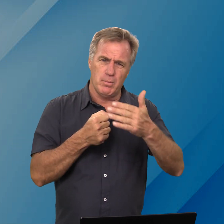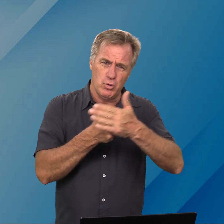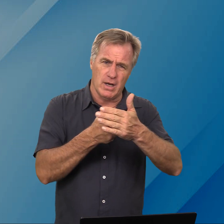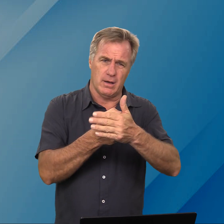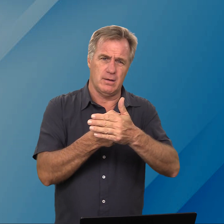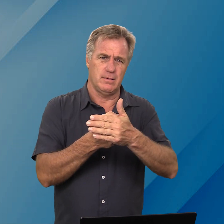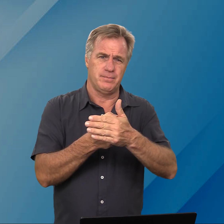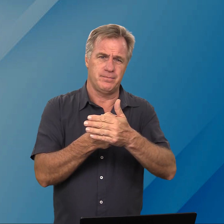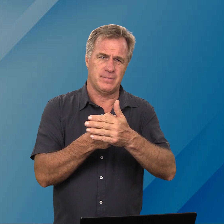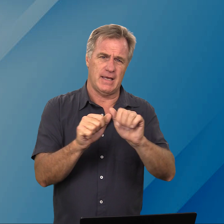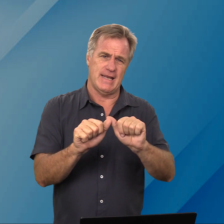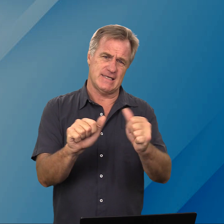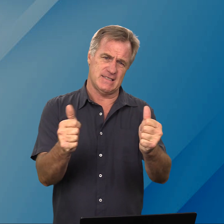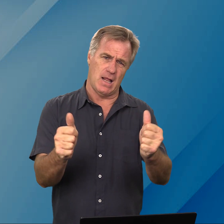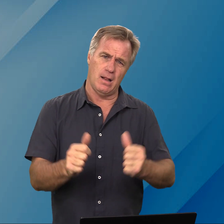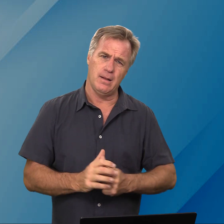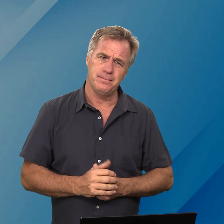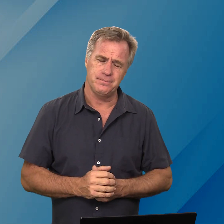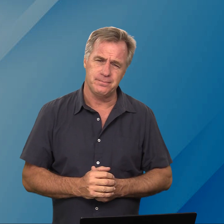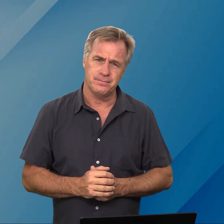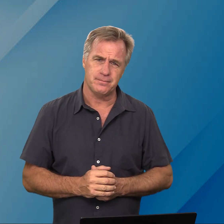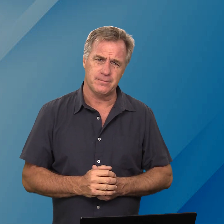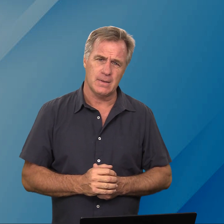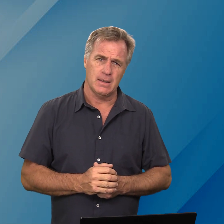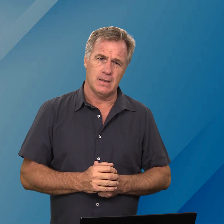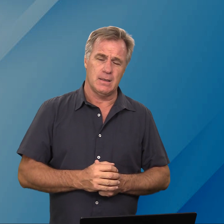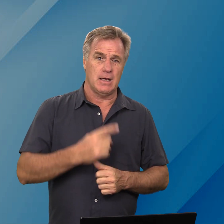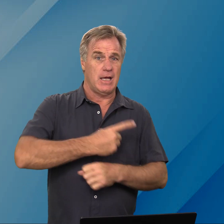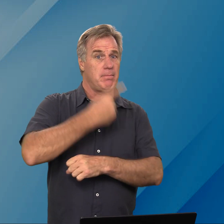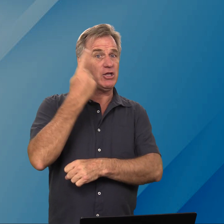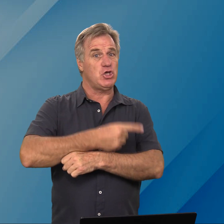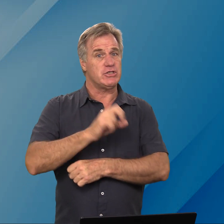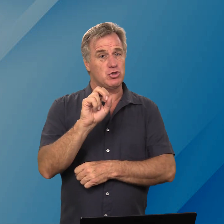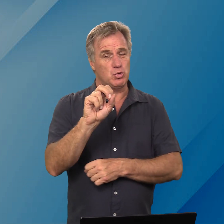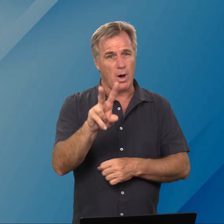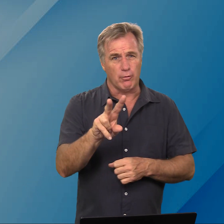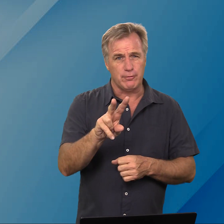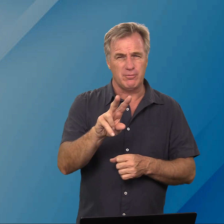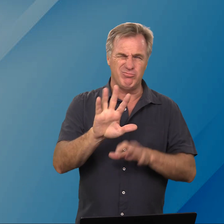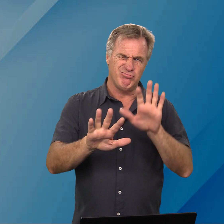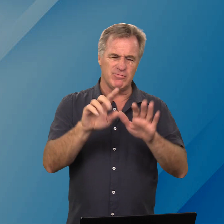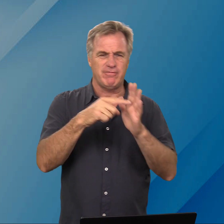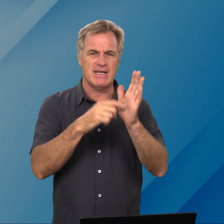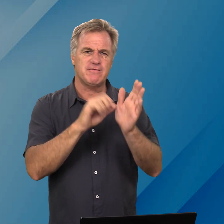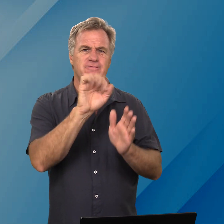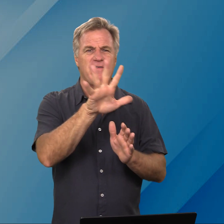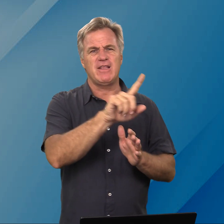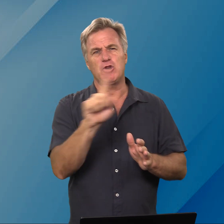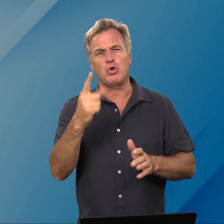bemoedig en herstel In Matthäus 12 vers 15 tot